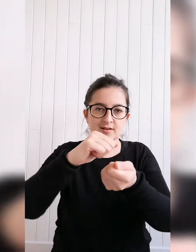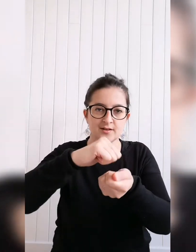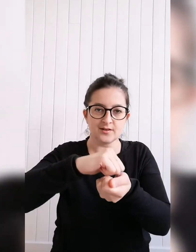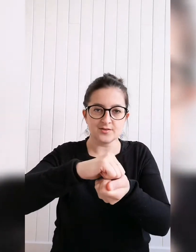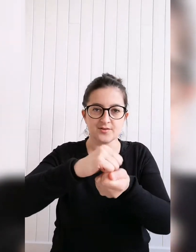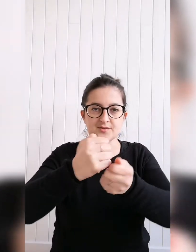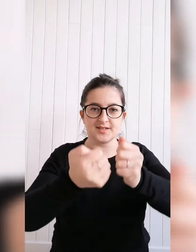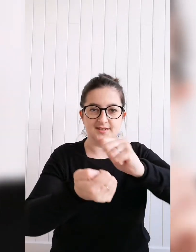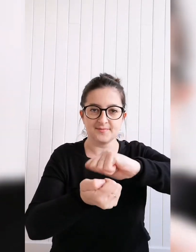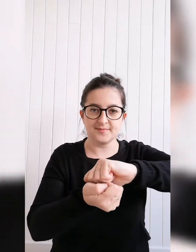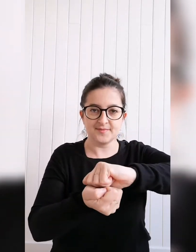Changer.